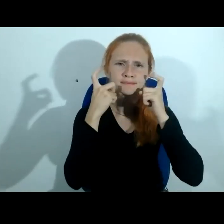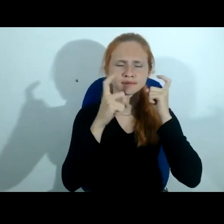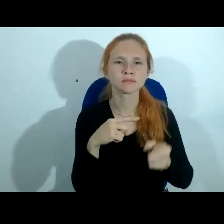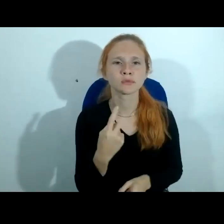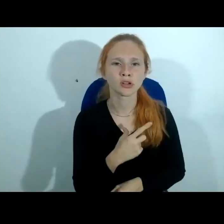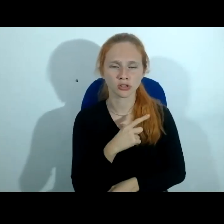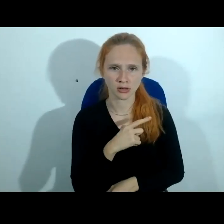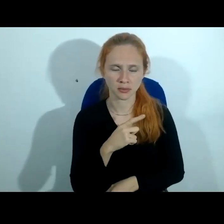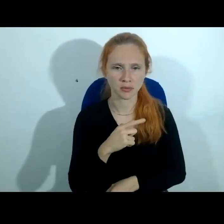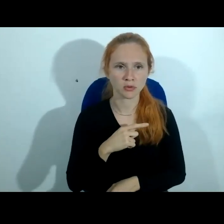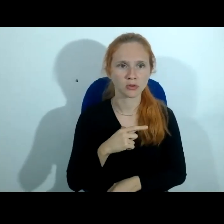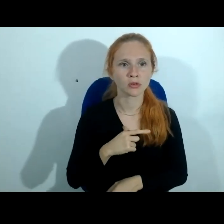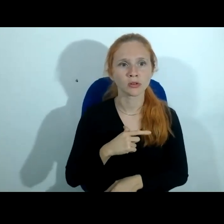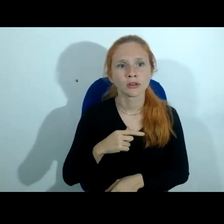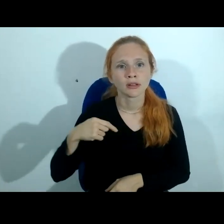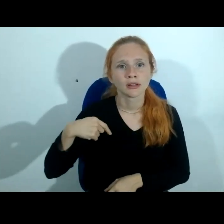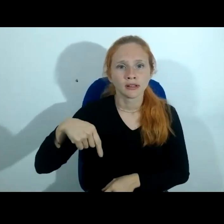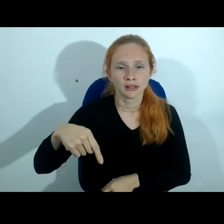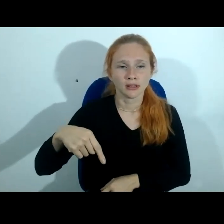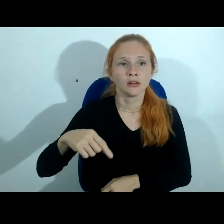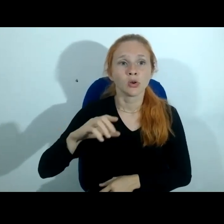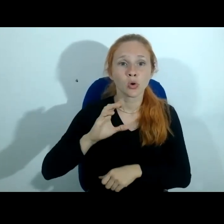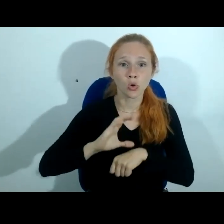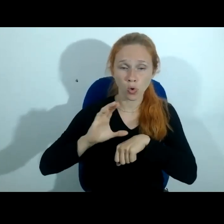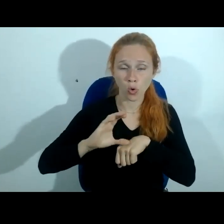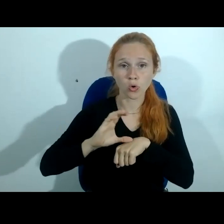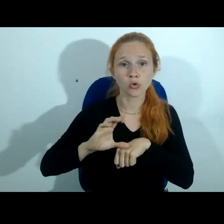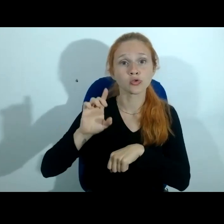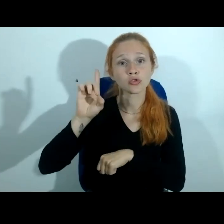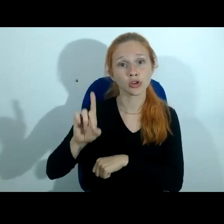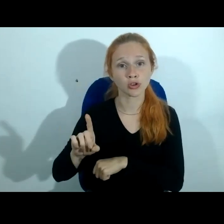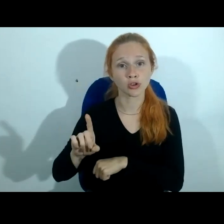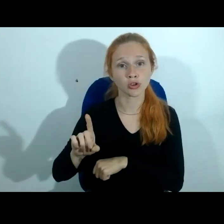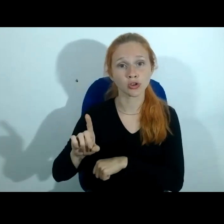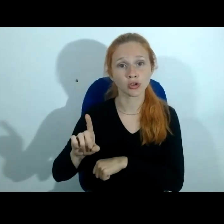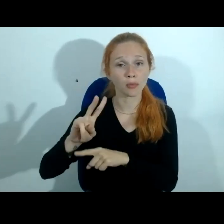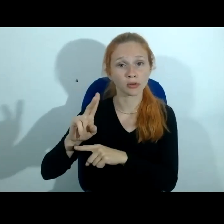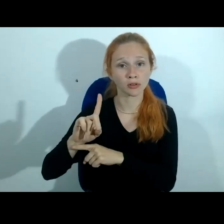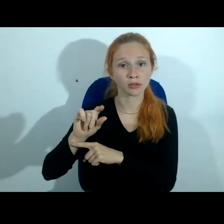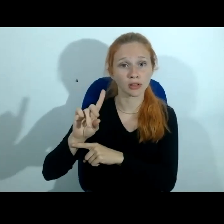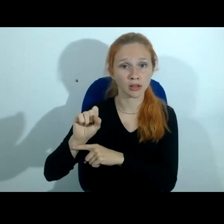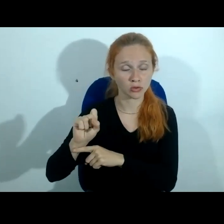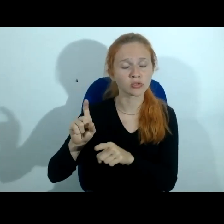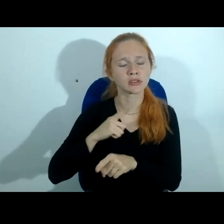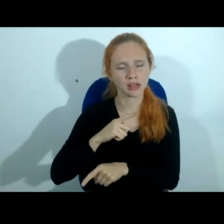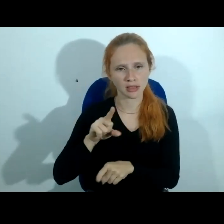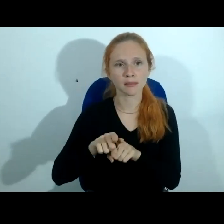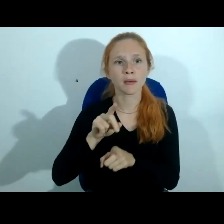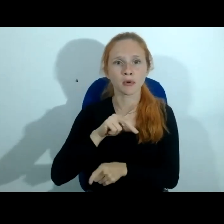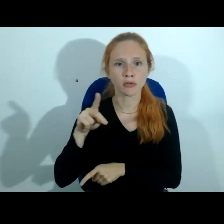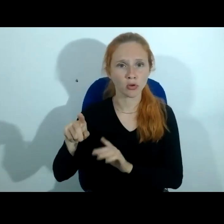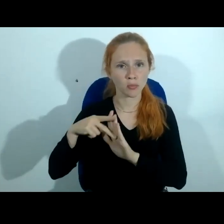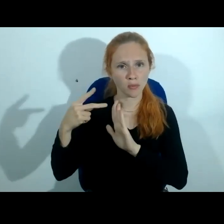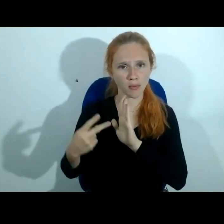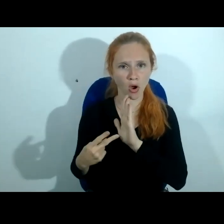aqui em andamento um curso de direito digital e proteção de dados contando aqui com os nossos professores aqui da casa